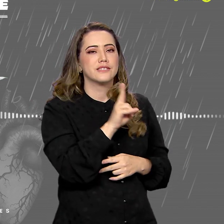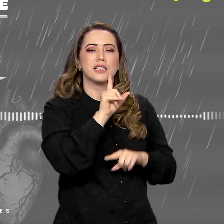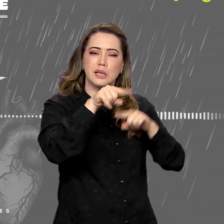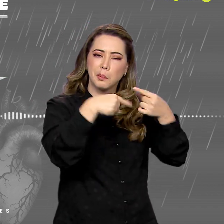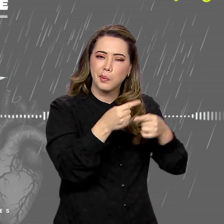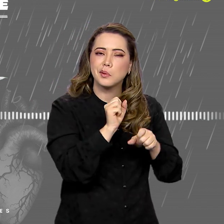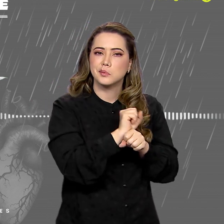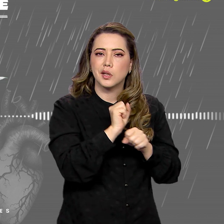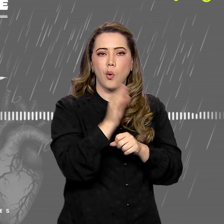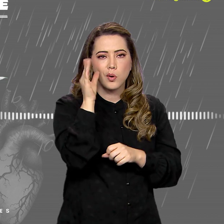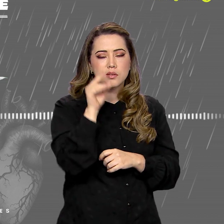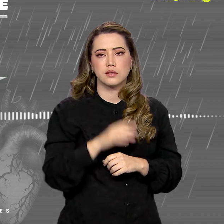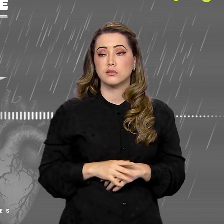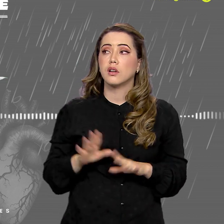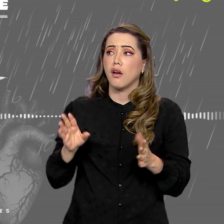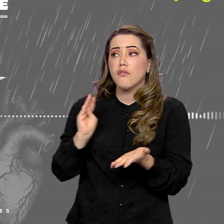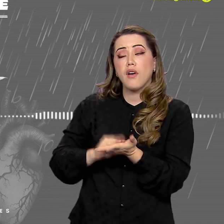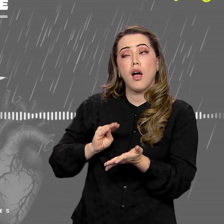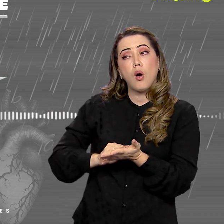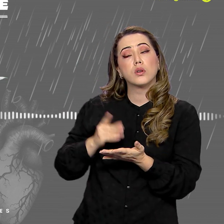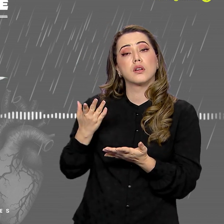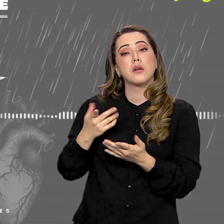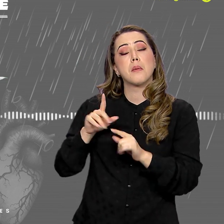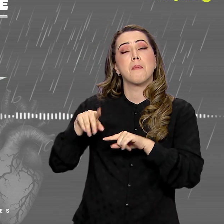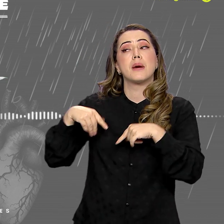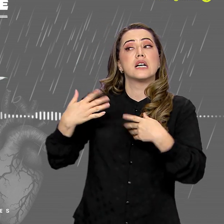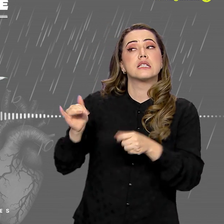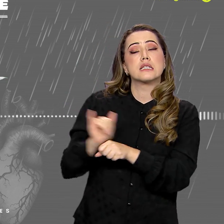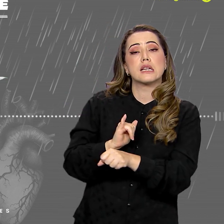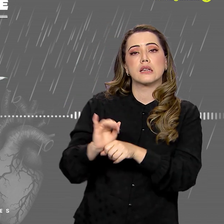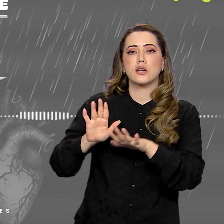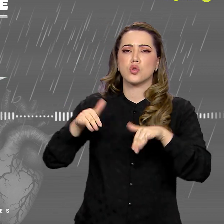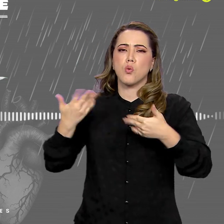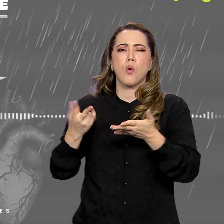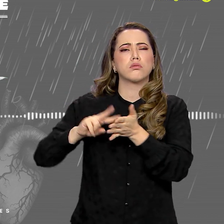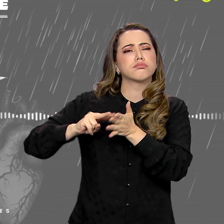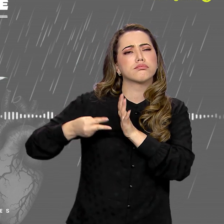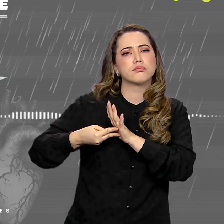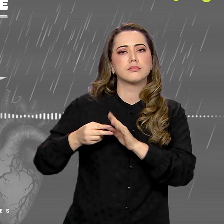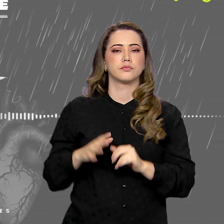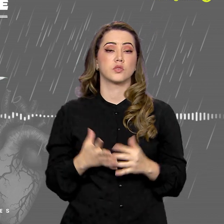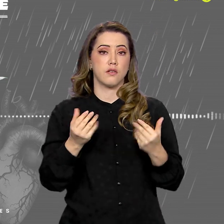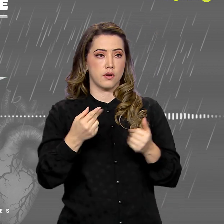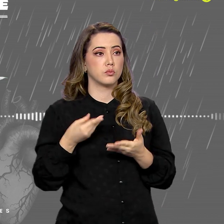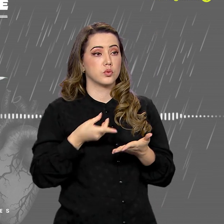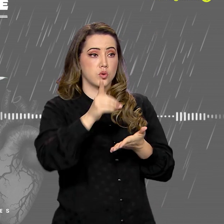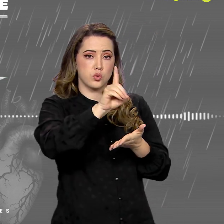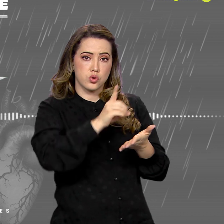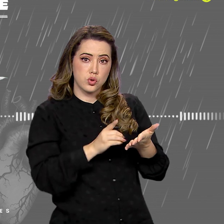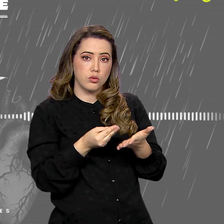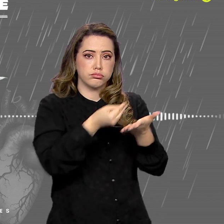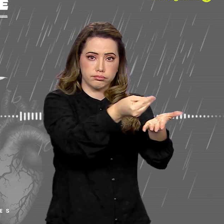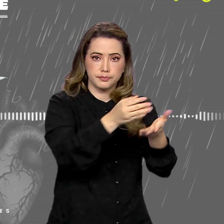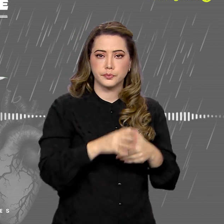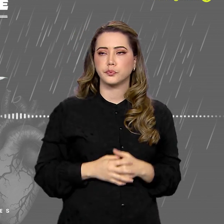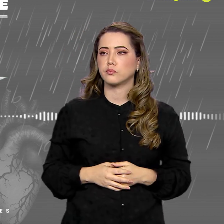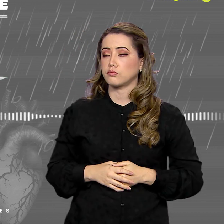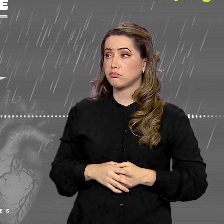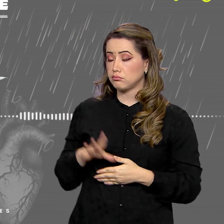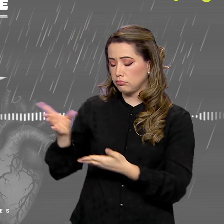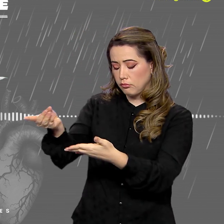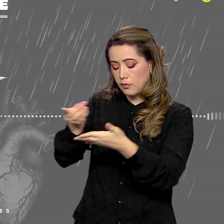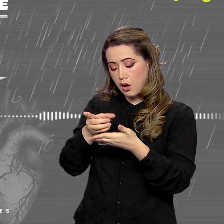Eu acho que a gente conseguiu fazer, não? Era, mas está faltando o significado de estratégia. Verdade. Bom, toma que o dicionário é teu.